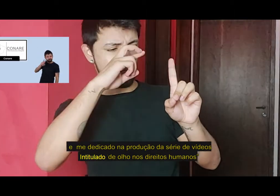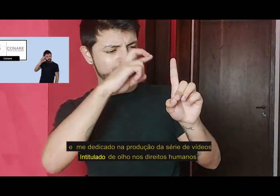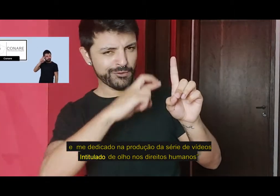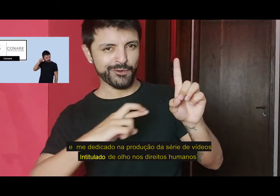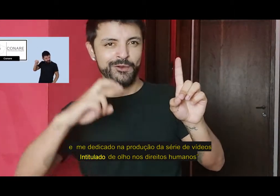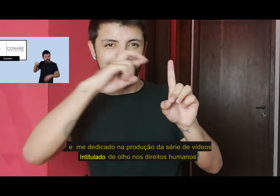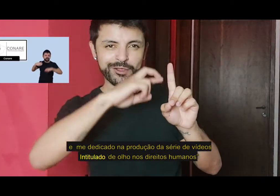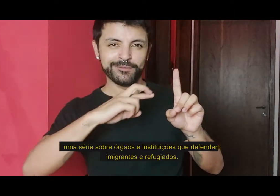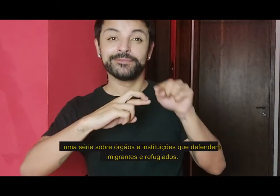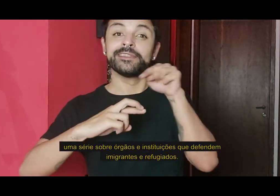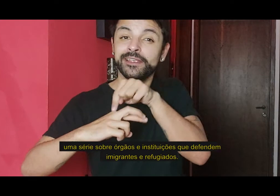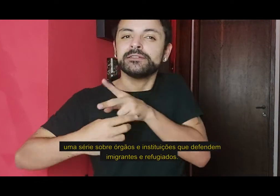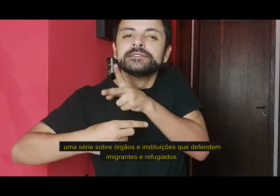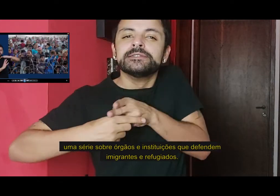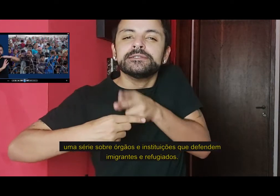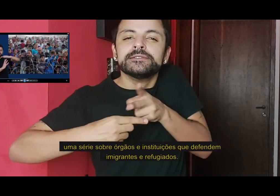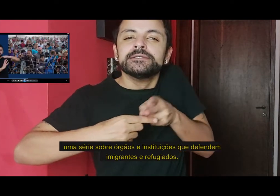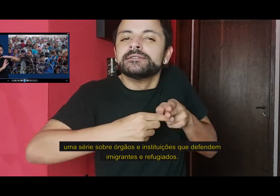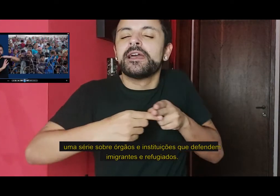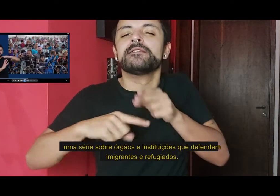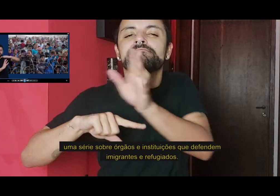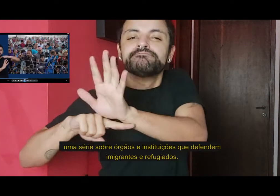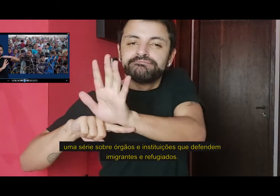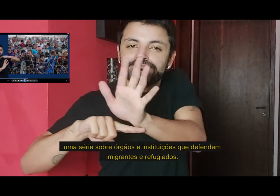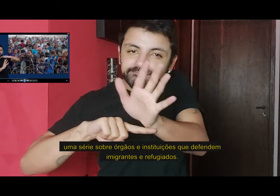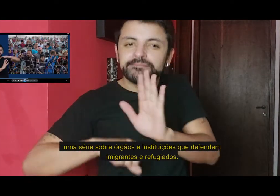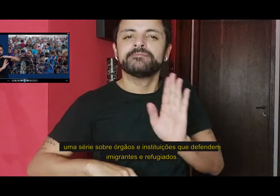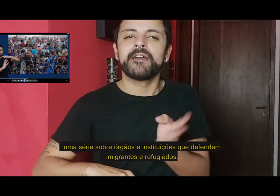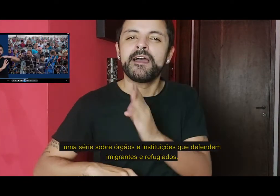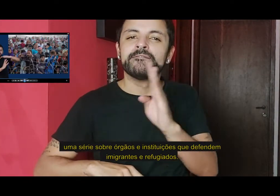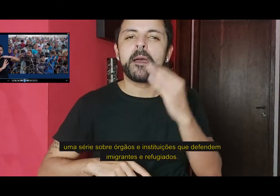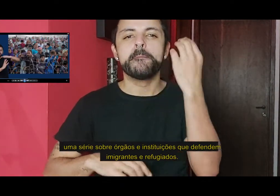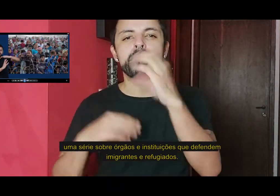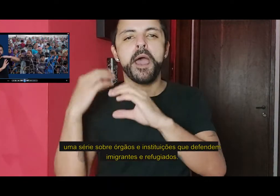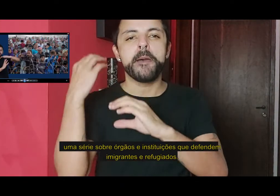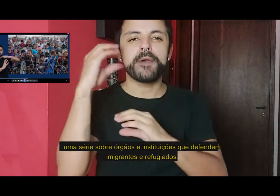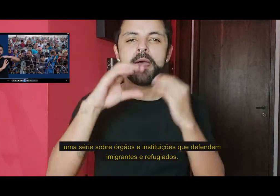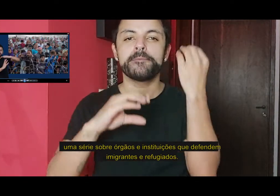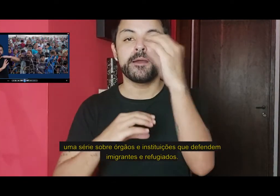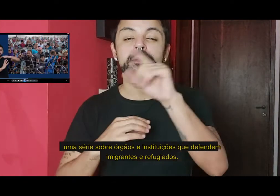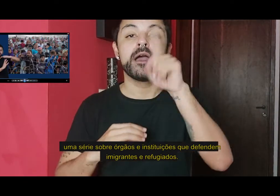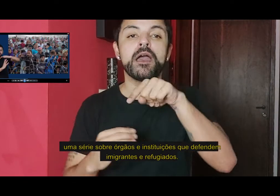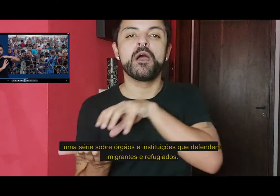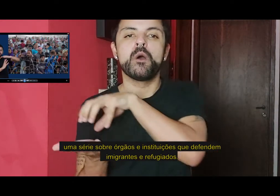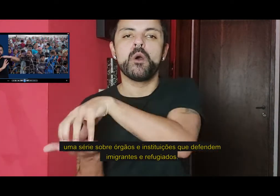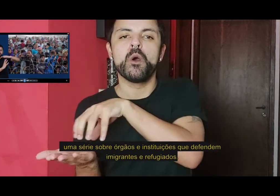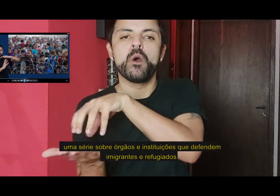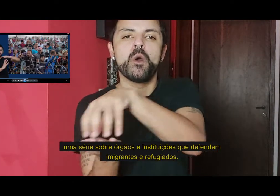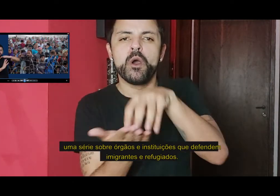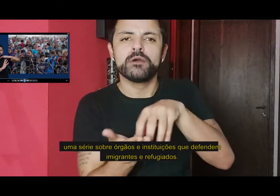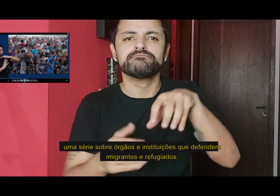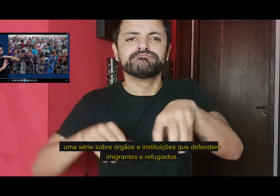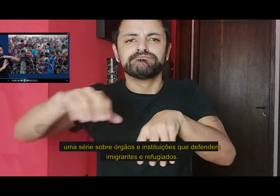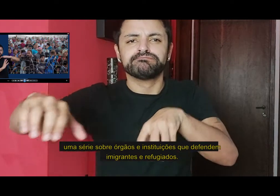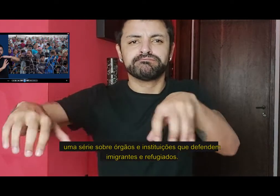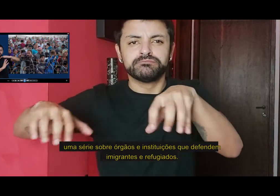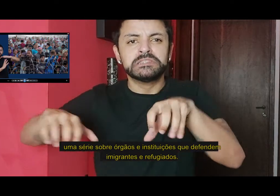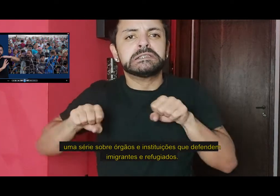De Olho nos Direitos Humanos, que é uma série sobre órgãos e instituições que defendem imigrantes e